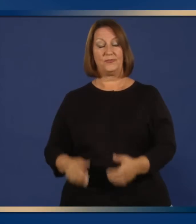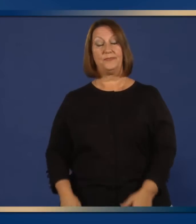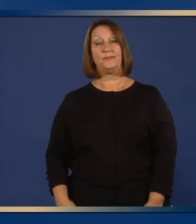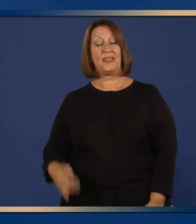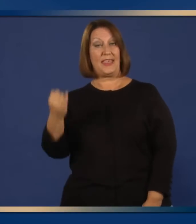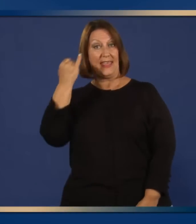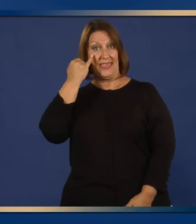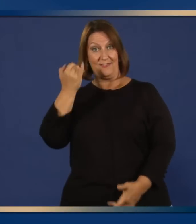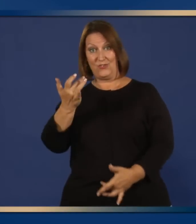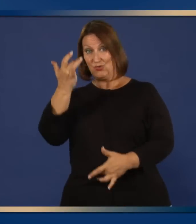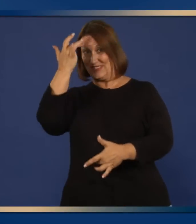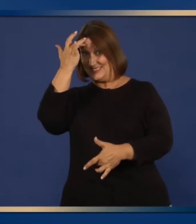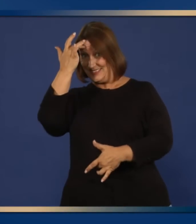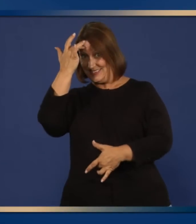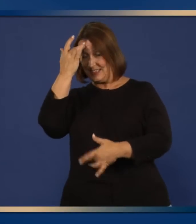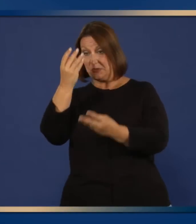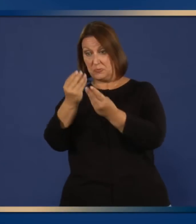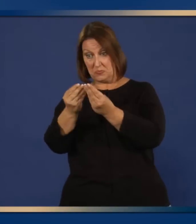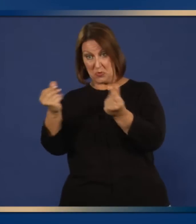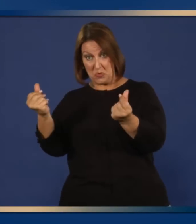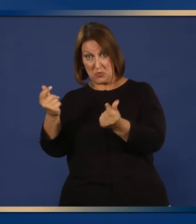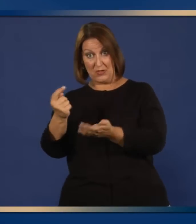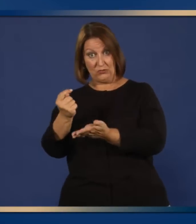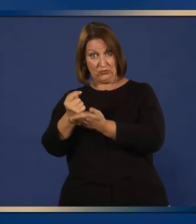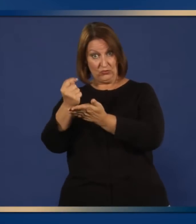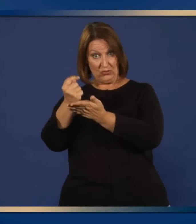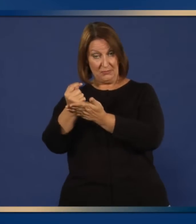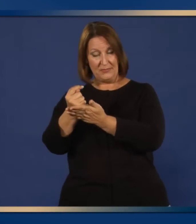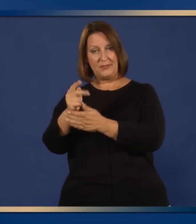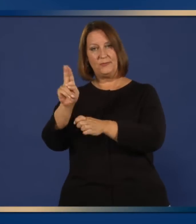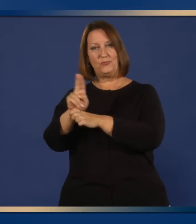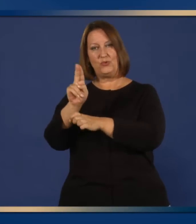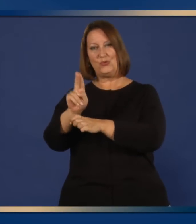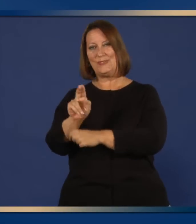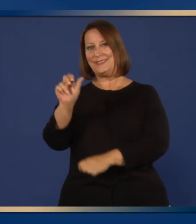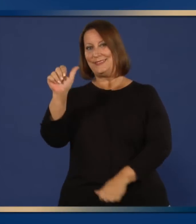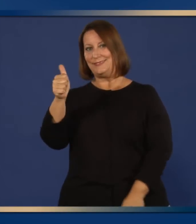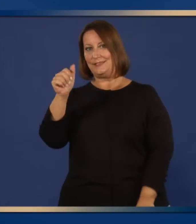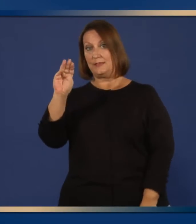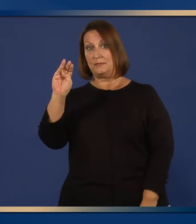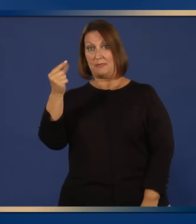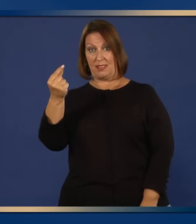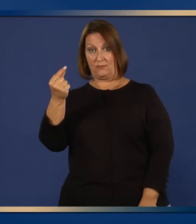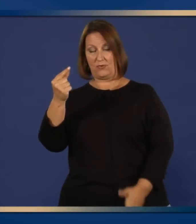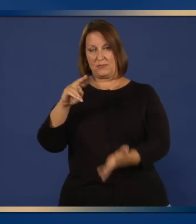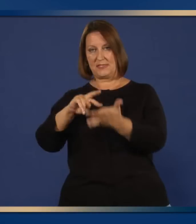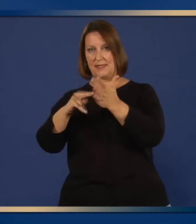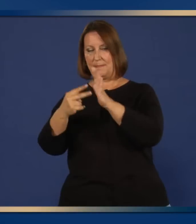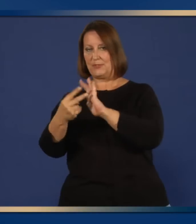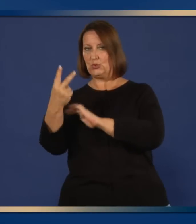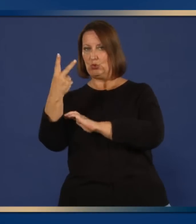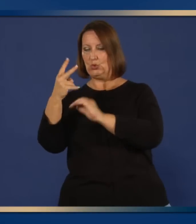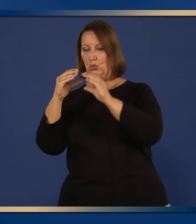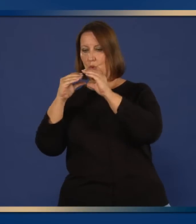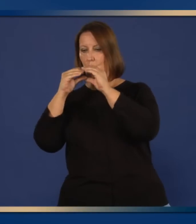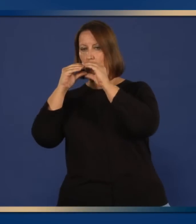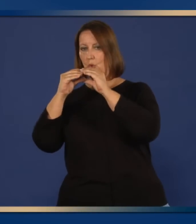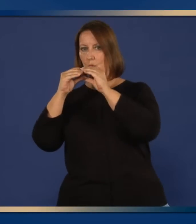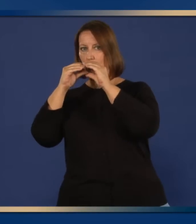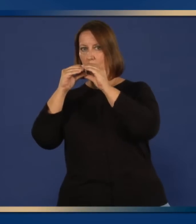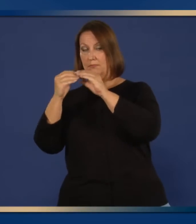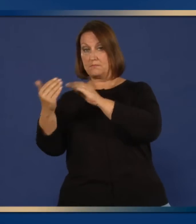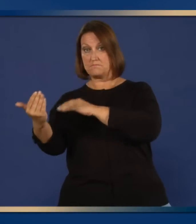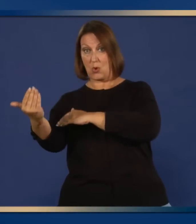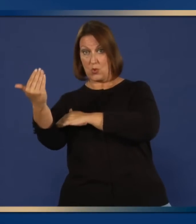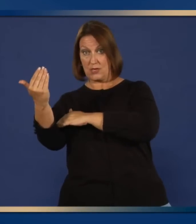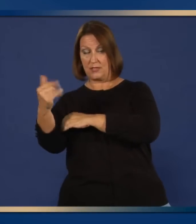Para el tratamiento, 10 miligramos, 2 inhalaciones, 2 veces al